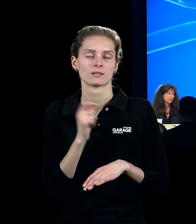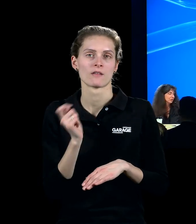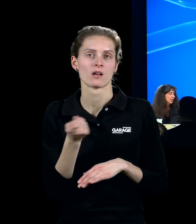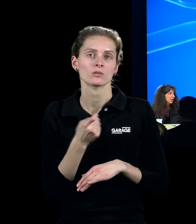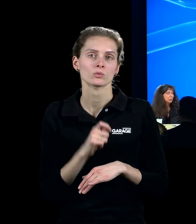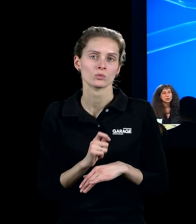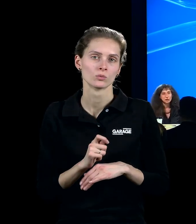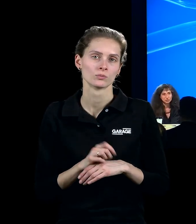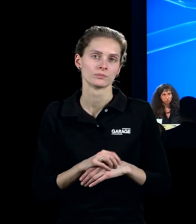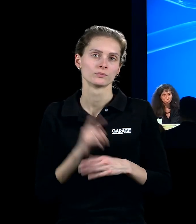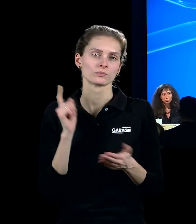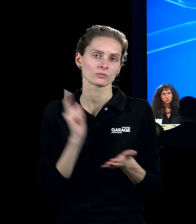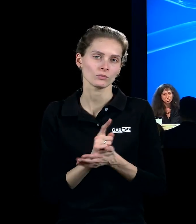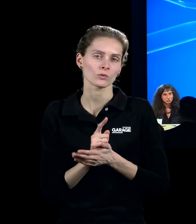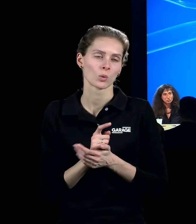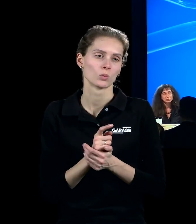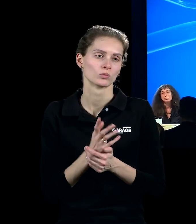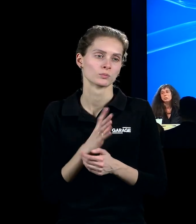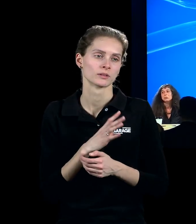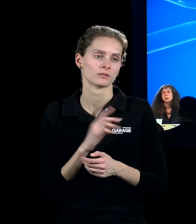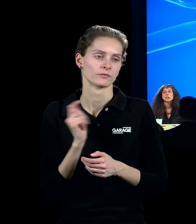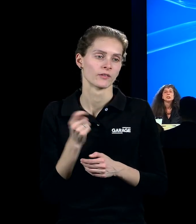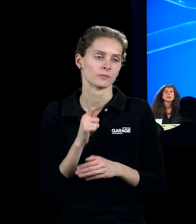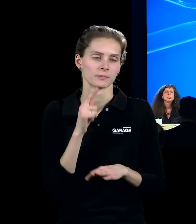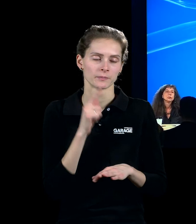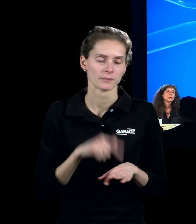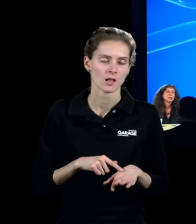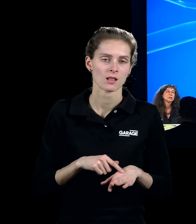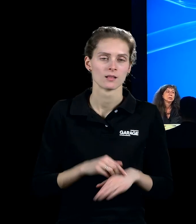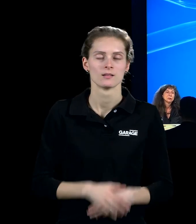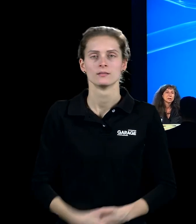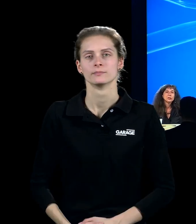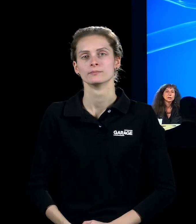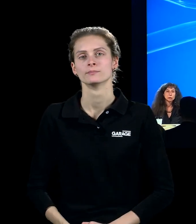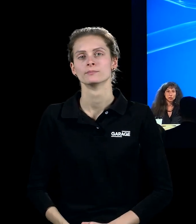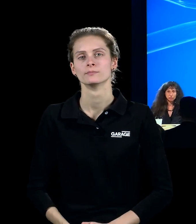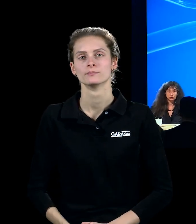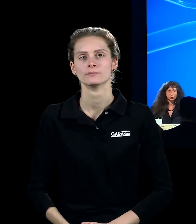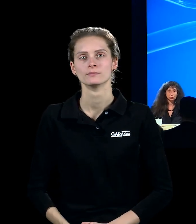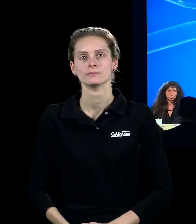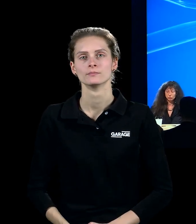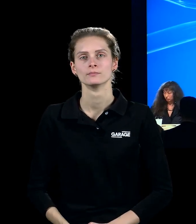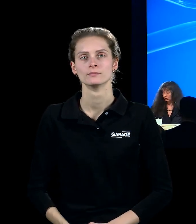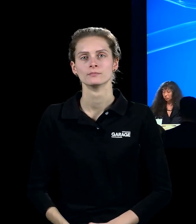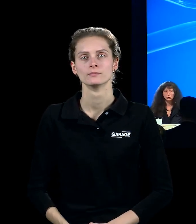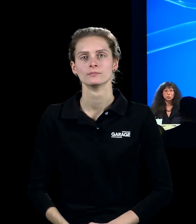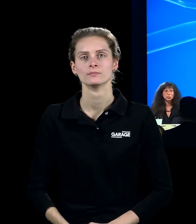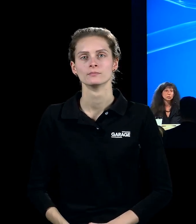выполнять свой долг, патриотические и воинские, и там задания, которые давали вот таким